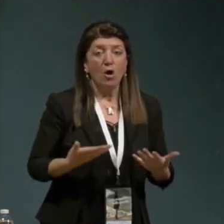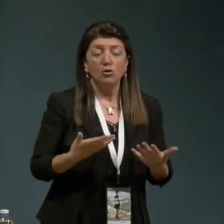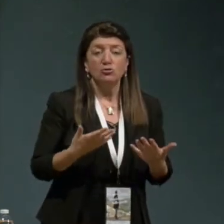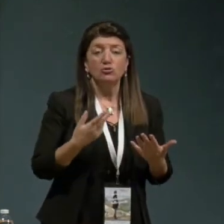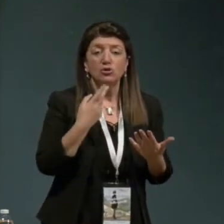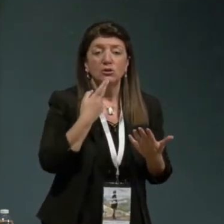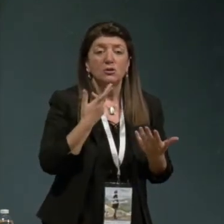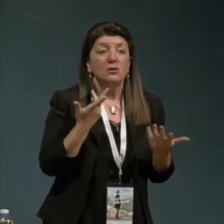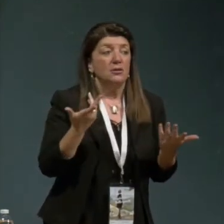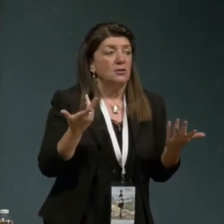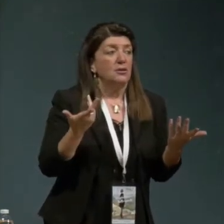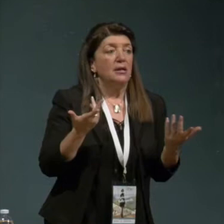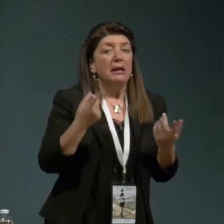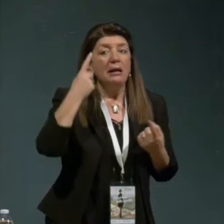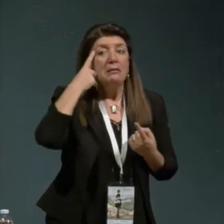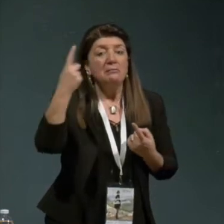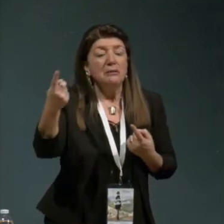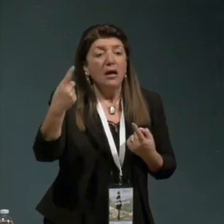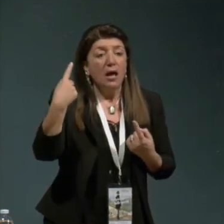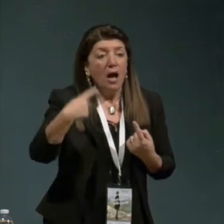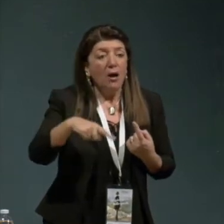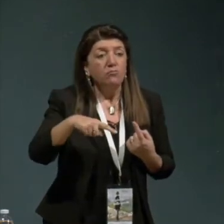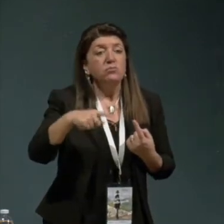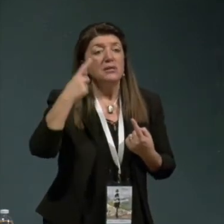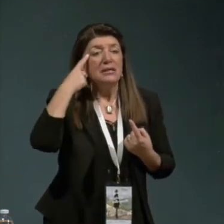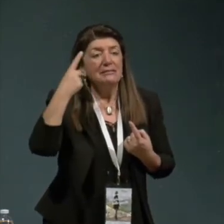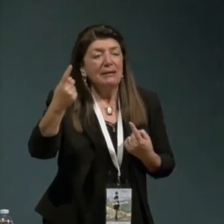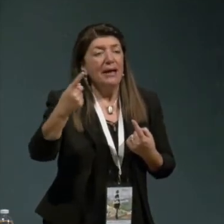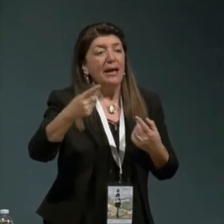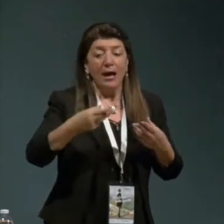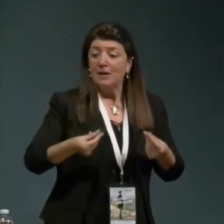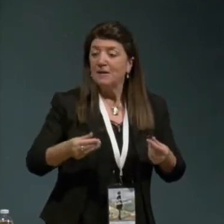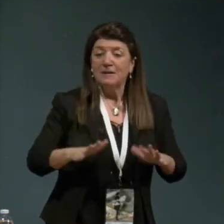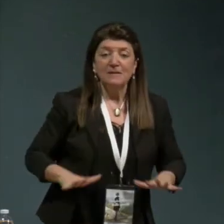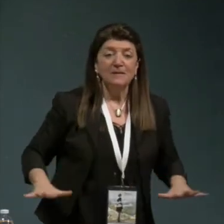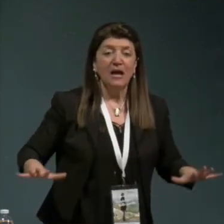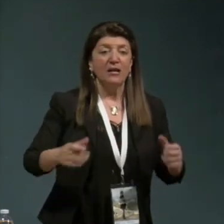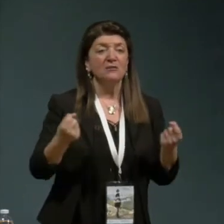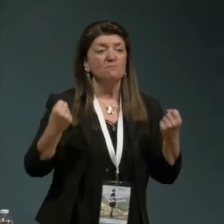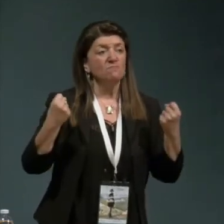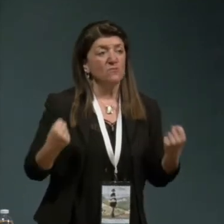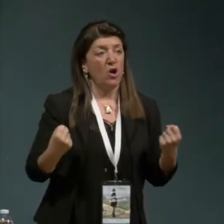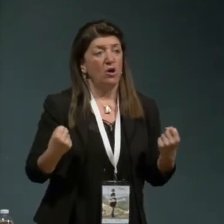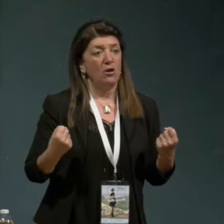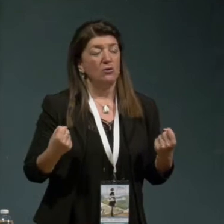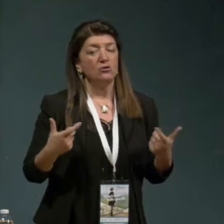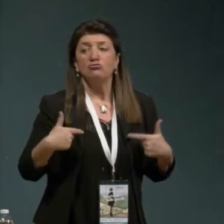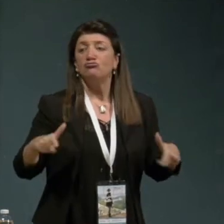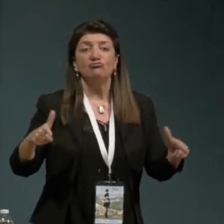questa idea che stiamo in un terreno solido fermo